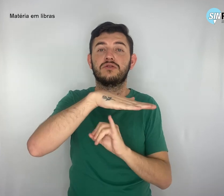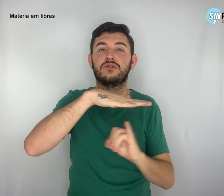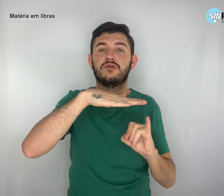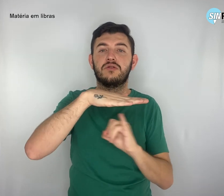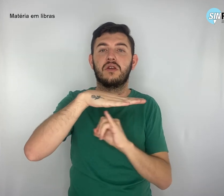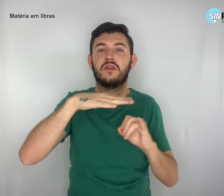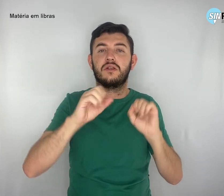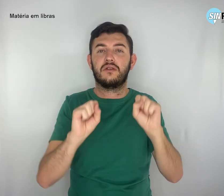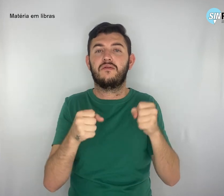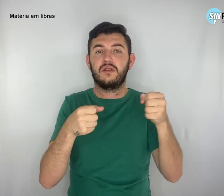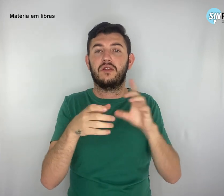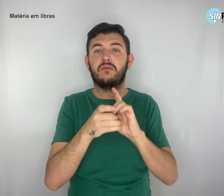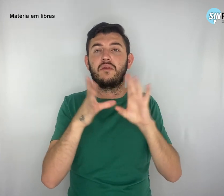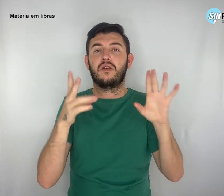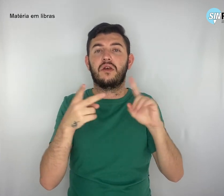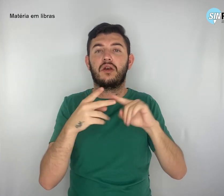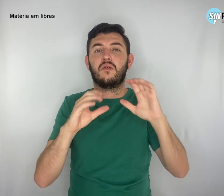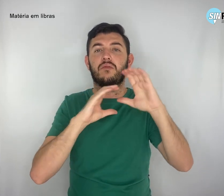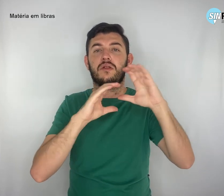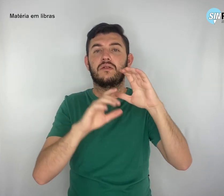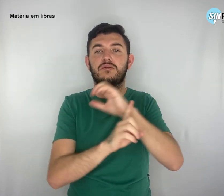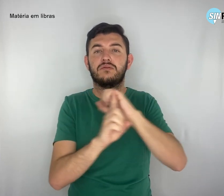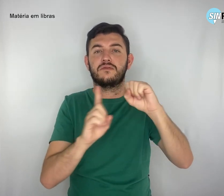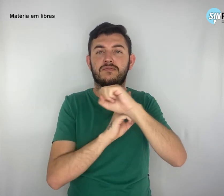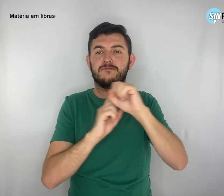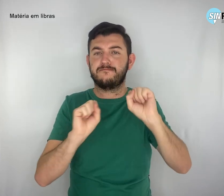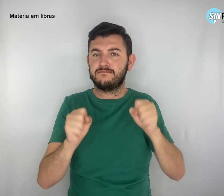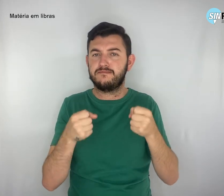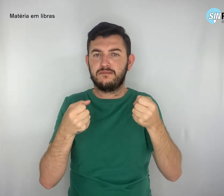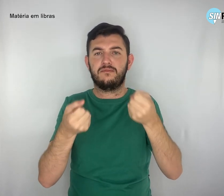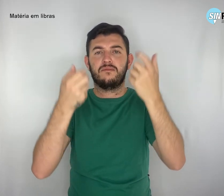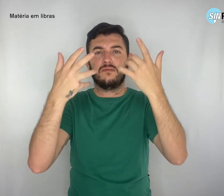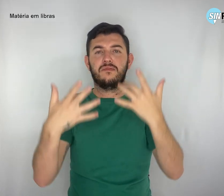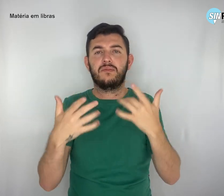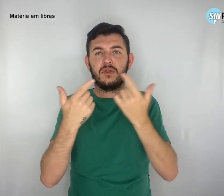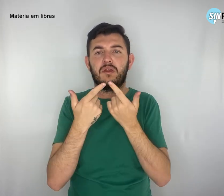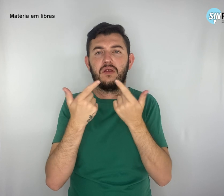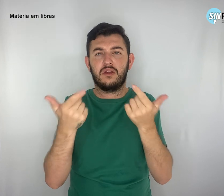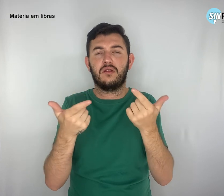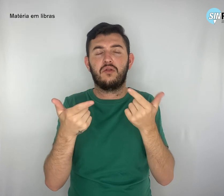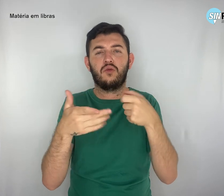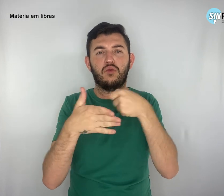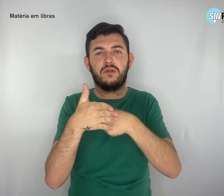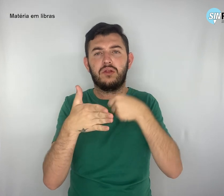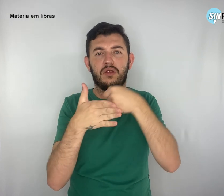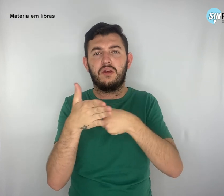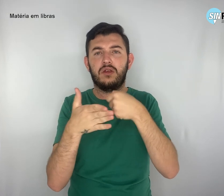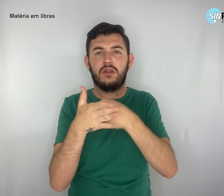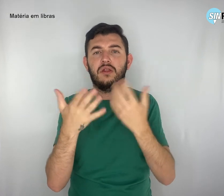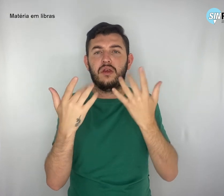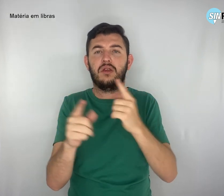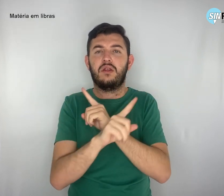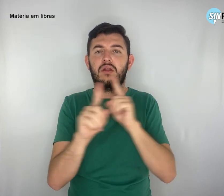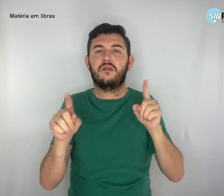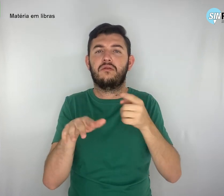social reforçam a luta contra as fake news e ressaltam que o país foi